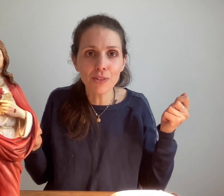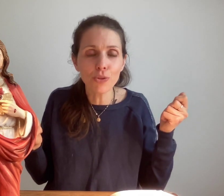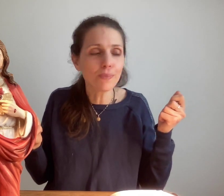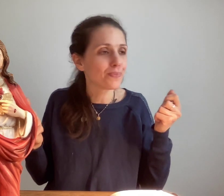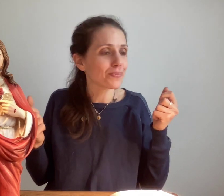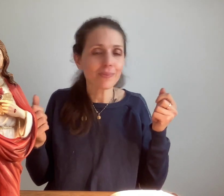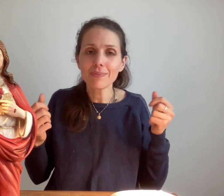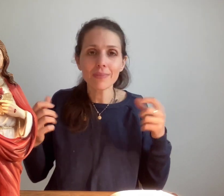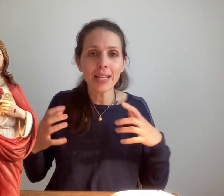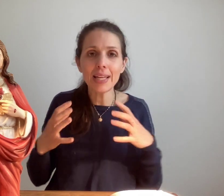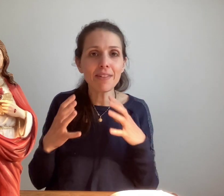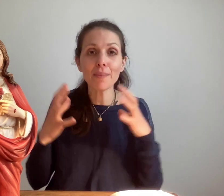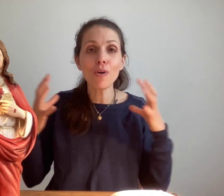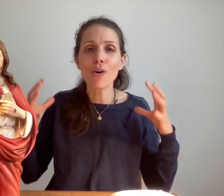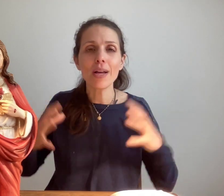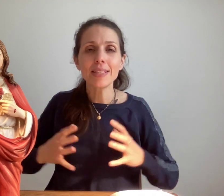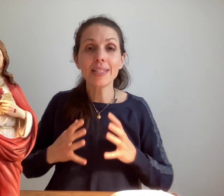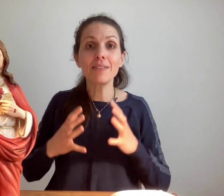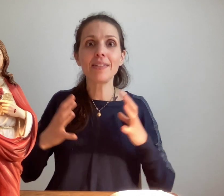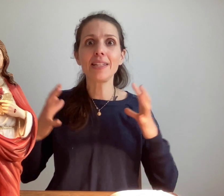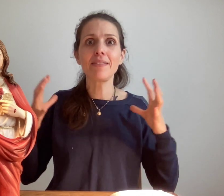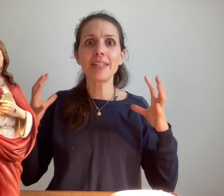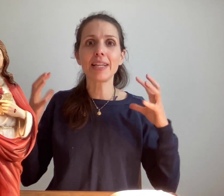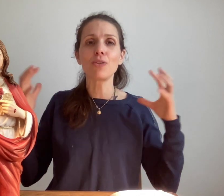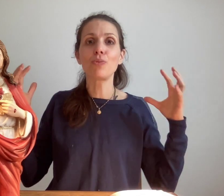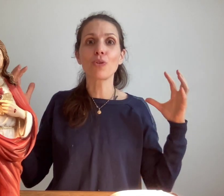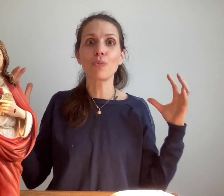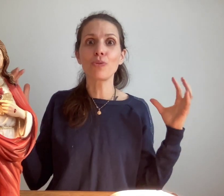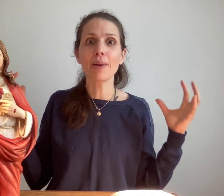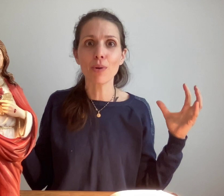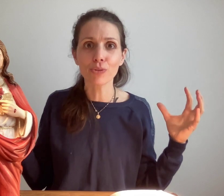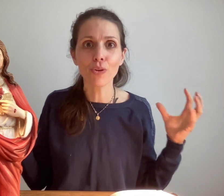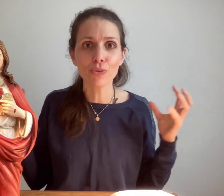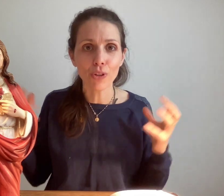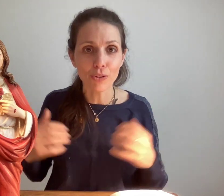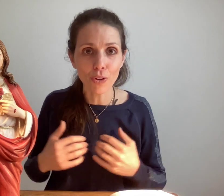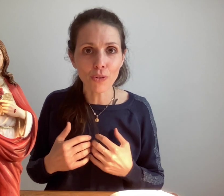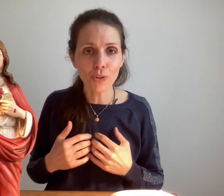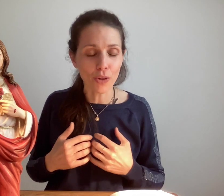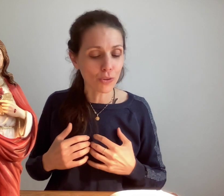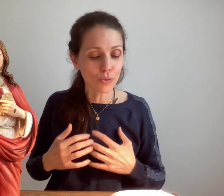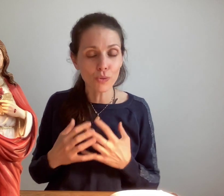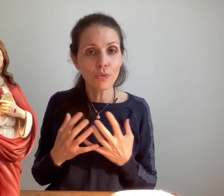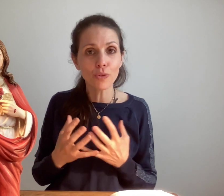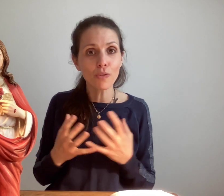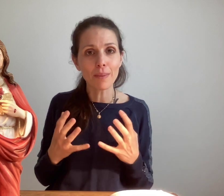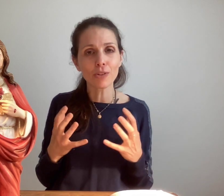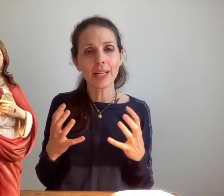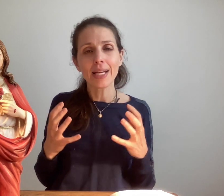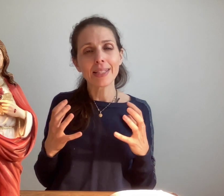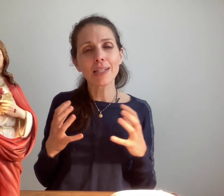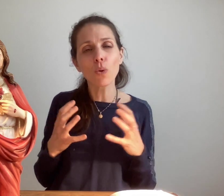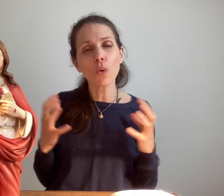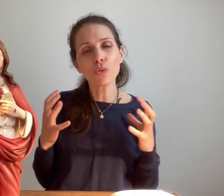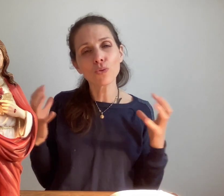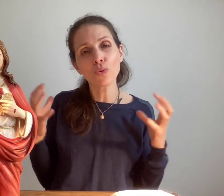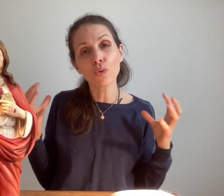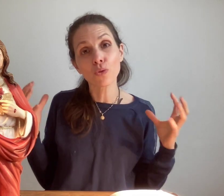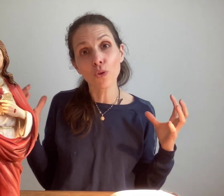Dieu et vraiment cette vie divine est de plus en plus importante dans nos cœurs donc nous devenons vraiment des grosses sources de